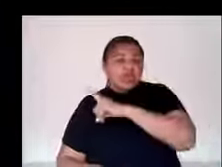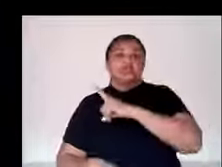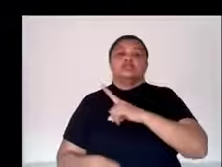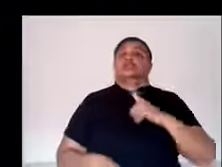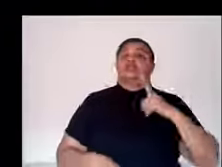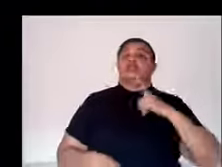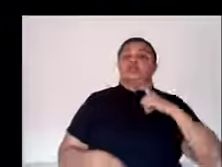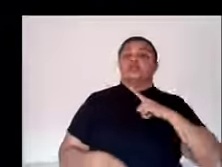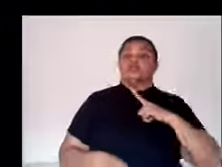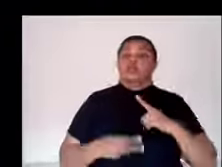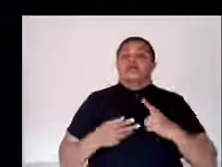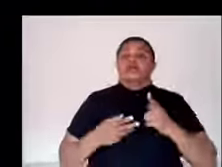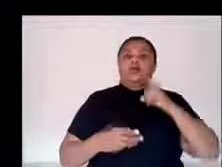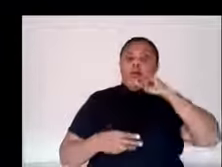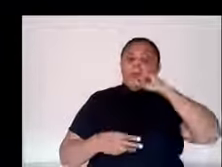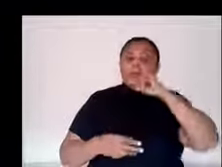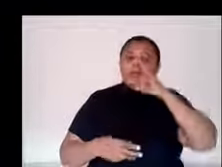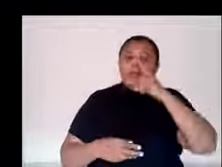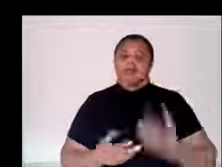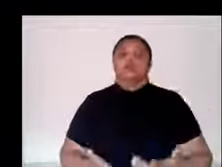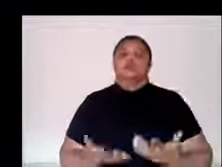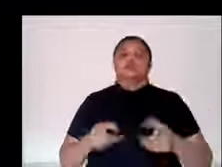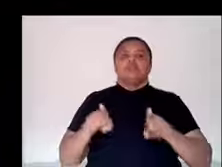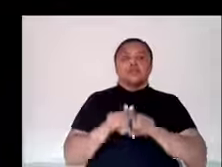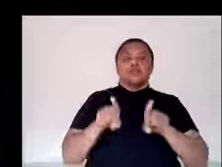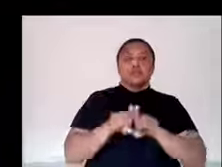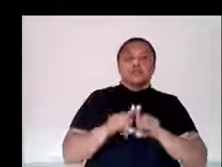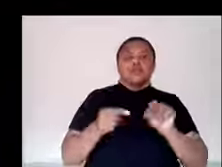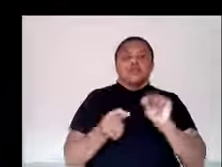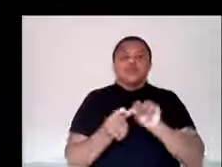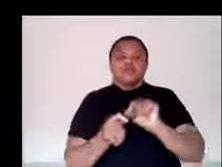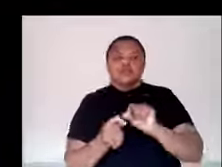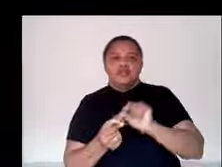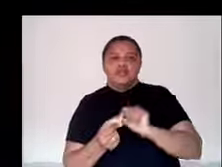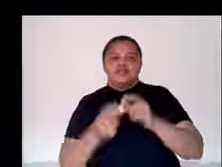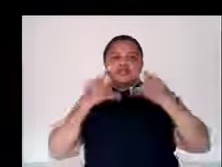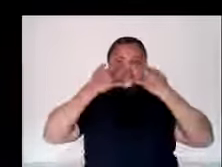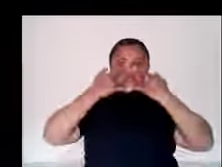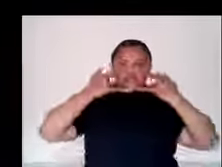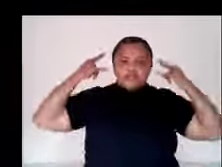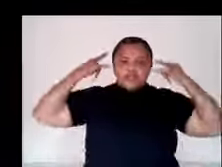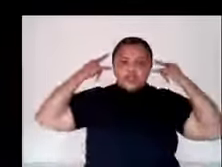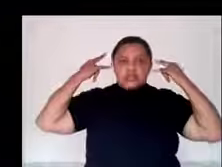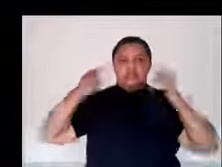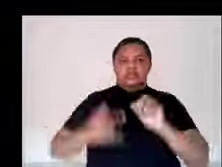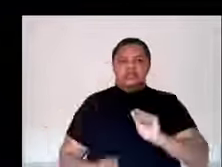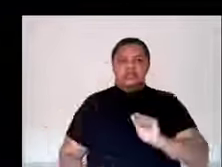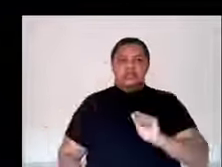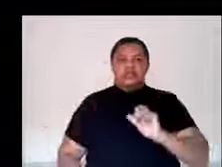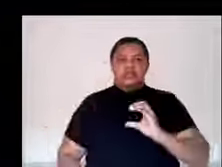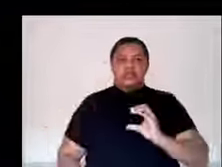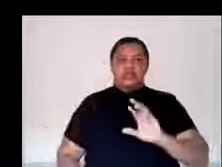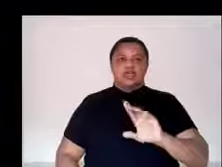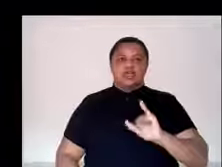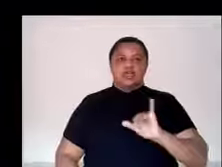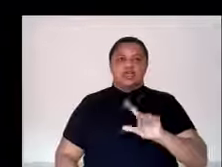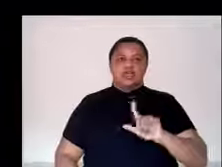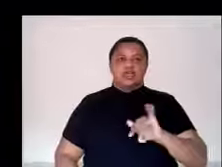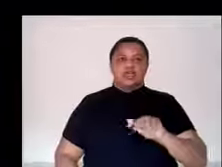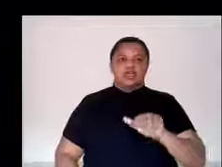onde eles já foram doados mais de 10 mil unidades para diversos hospitais da rede estadual, tanto aqui na